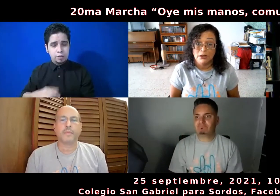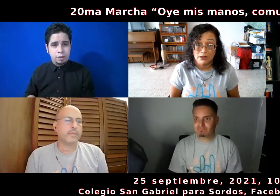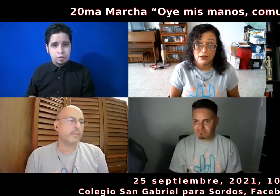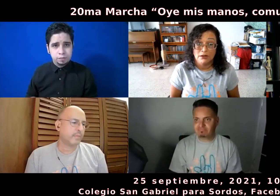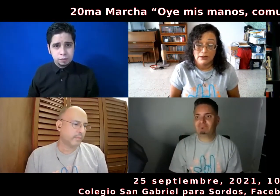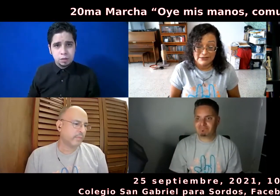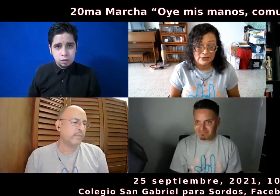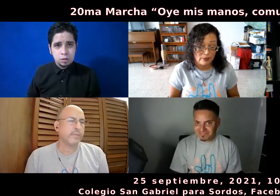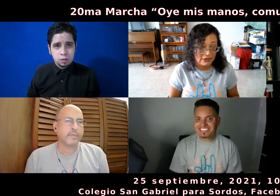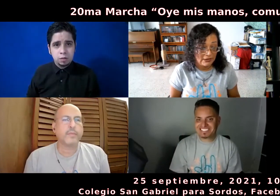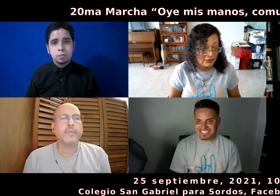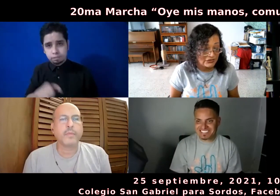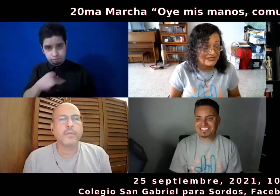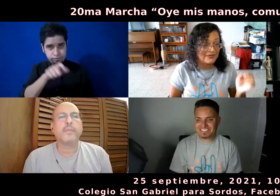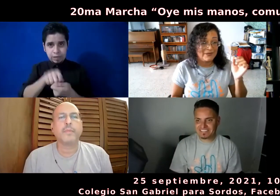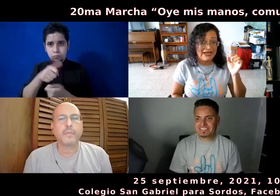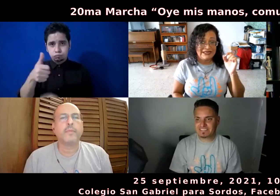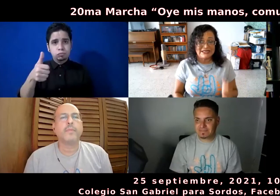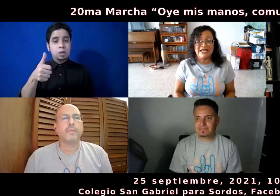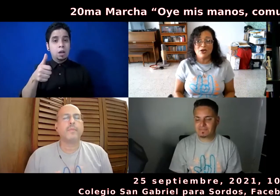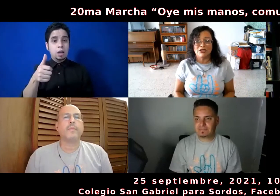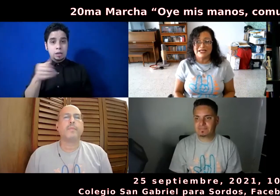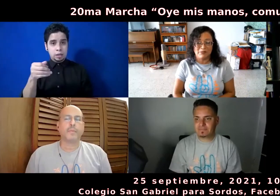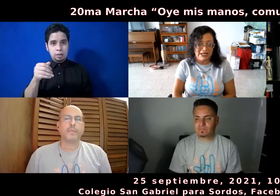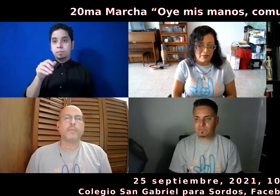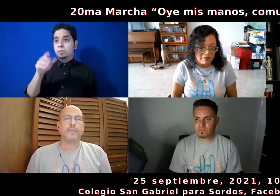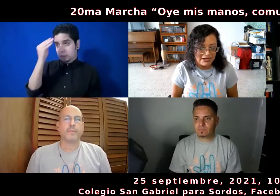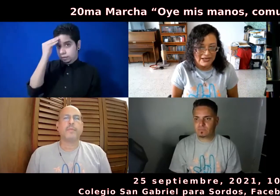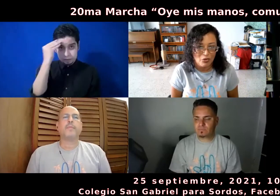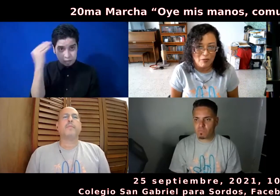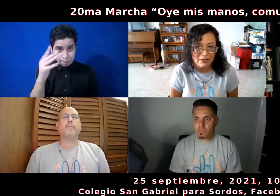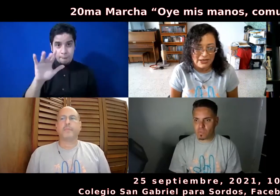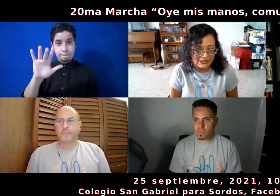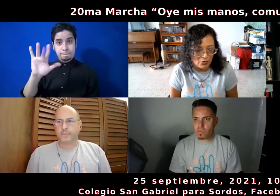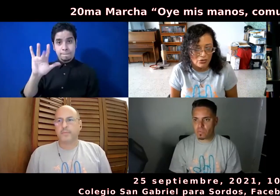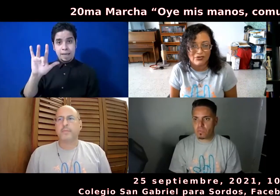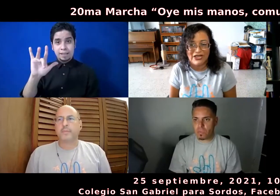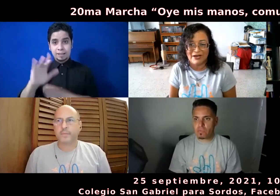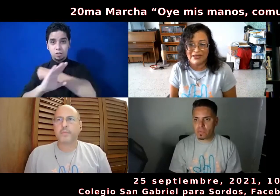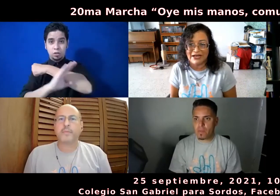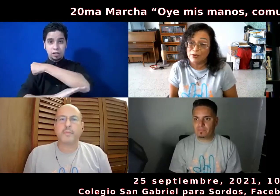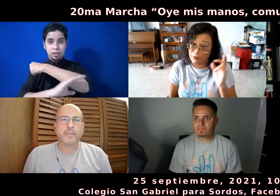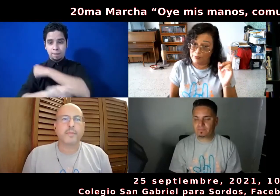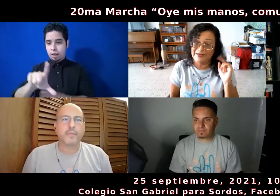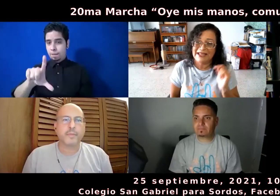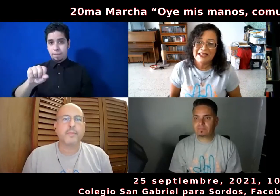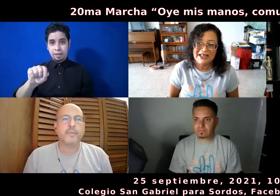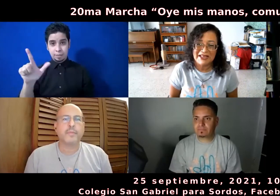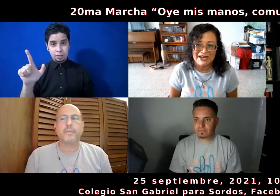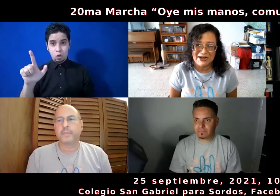información. Exacto, y entonces, 25 de septiembre 2021, 10 de la mañana, pero, pero obviamente, tiene que llegar a